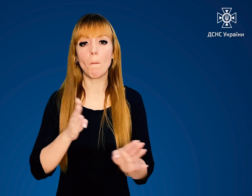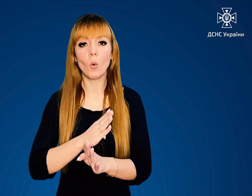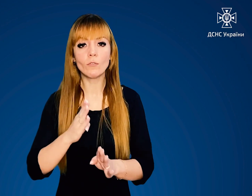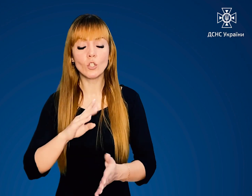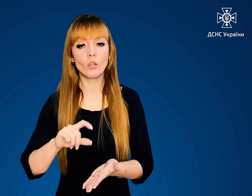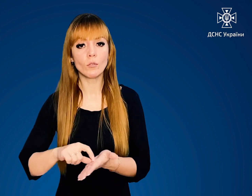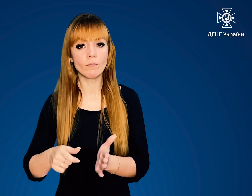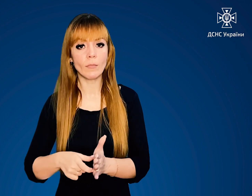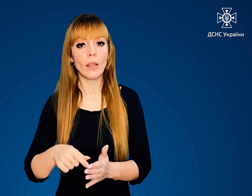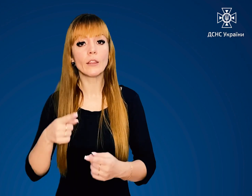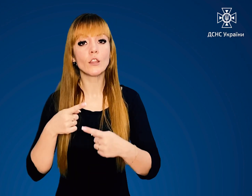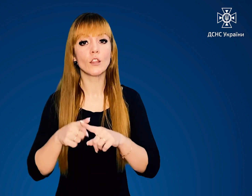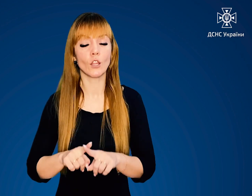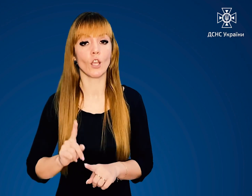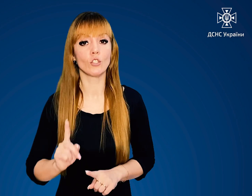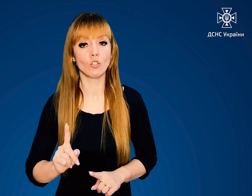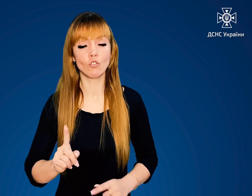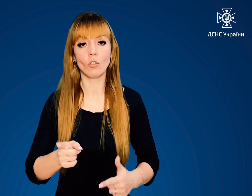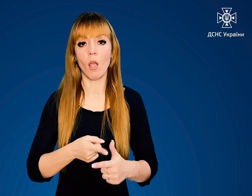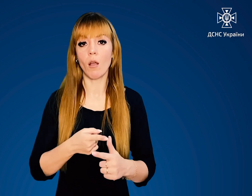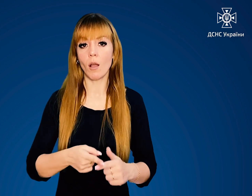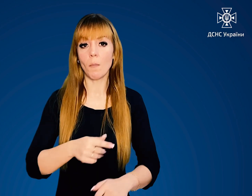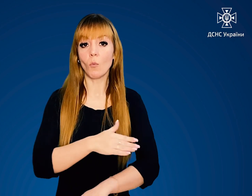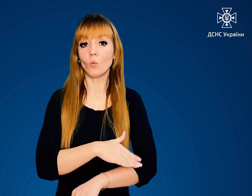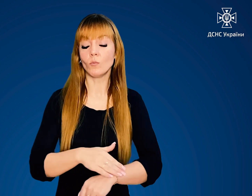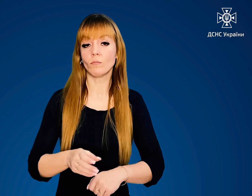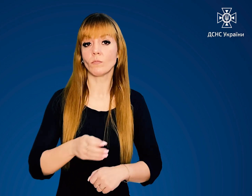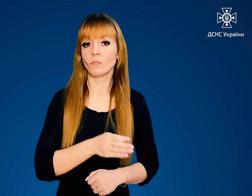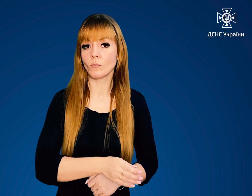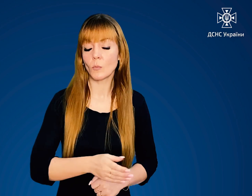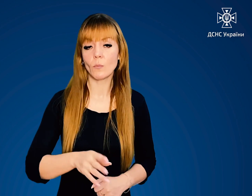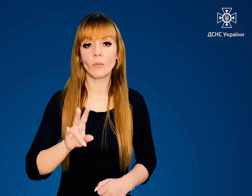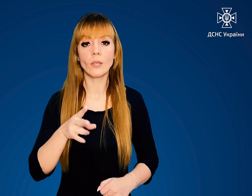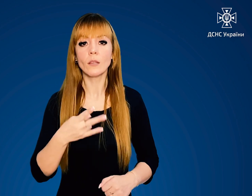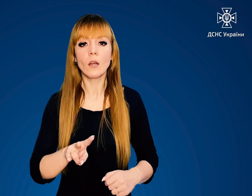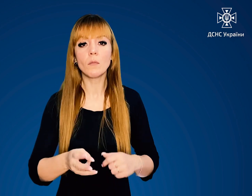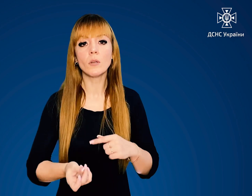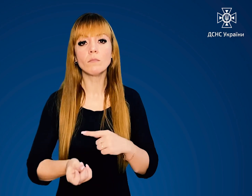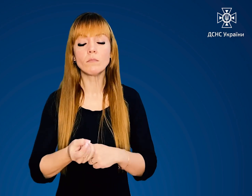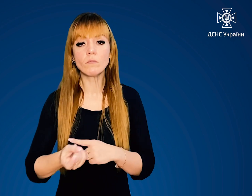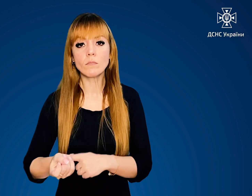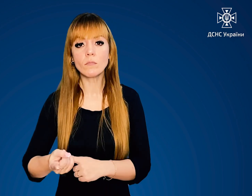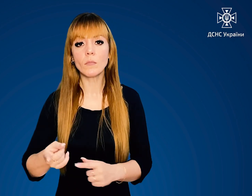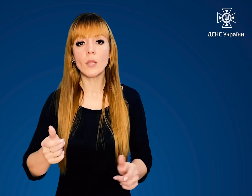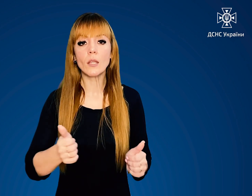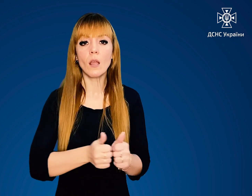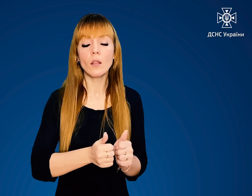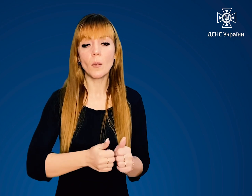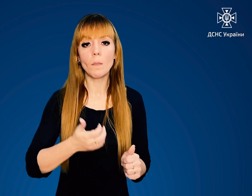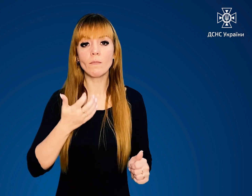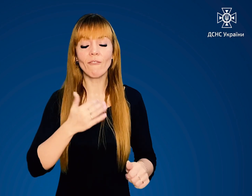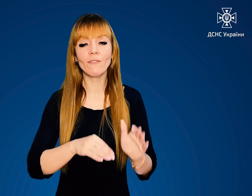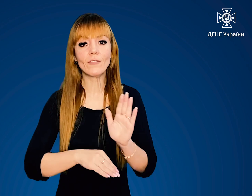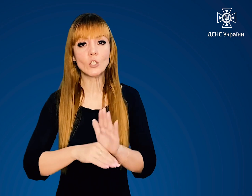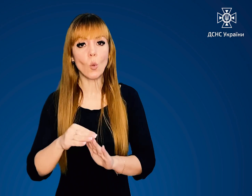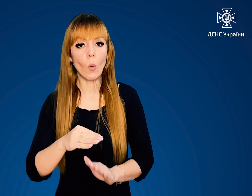приміщенні або зовні будівель Не тримайте їх поруч із джерелами високих температур